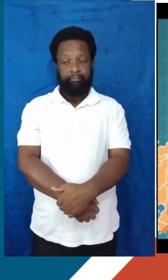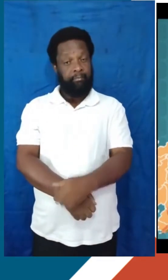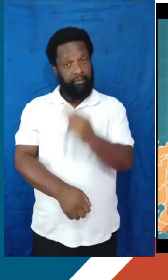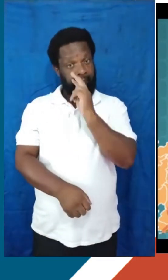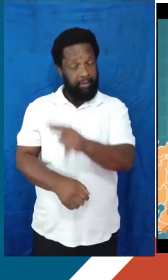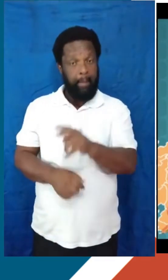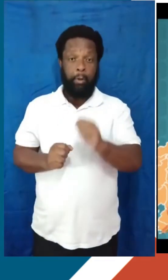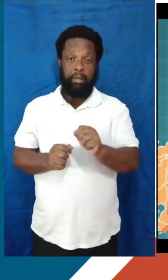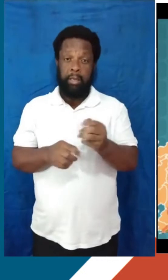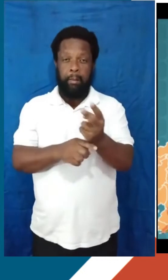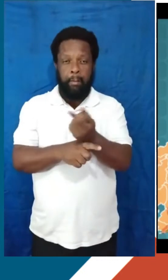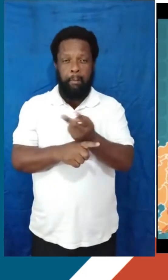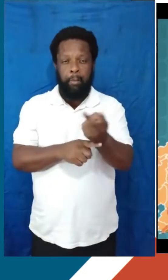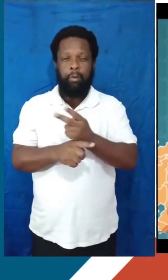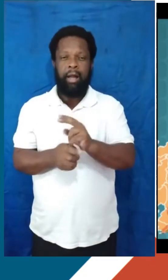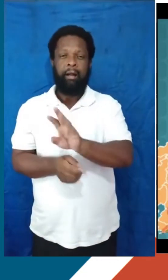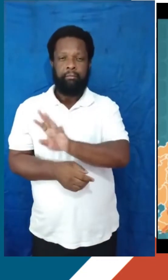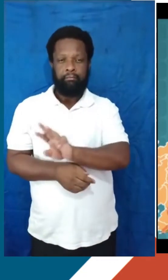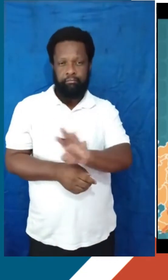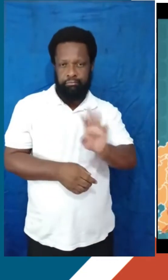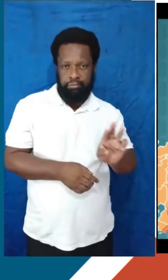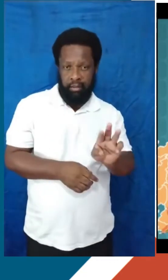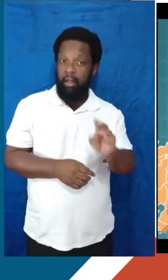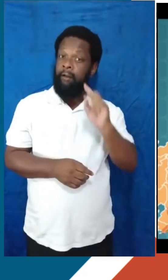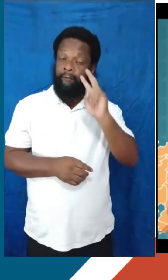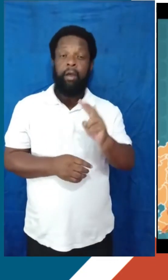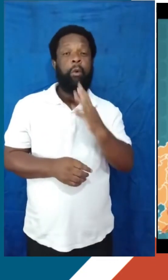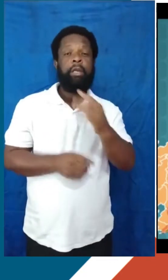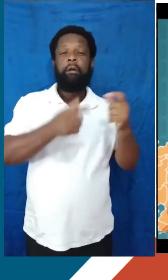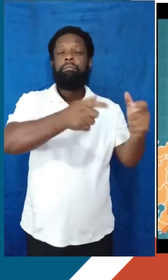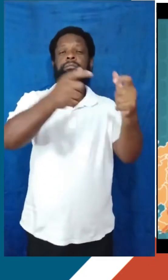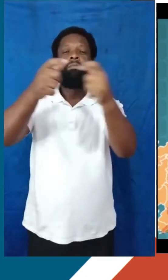Então vocês podem acessar o site dessas instituições para ver direitinho quais são os locais.